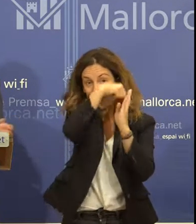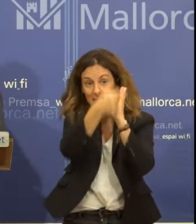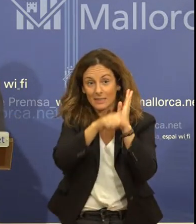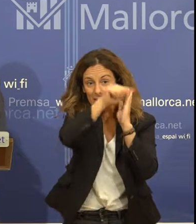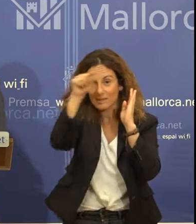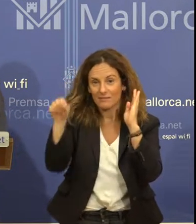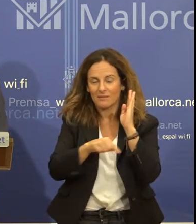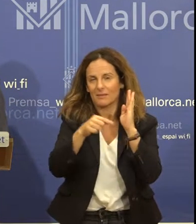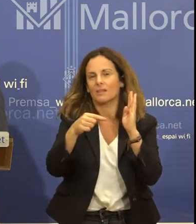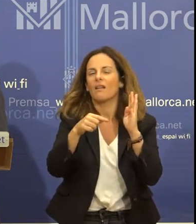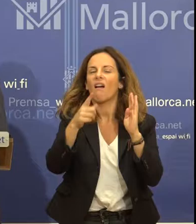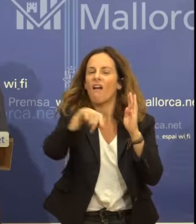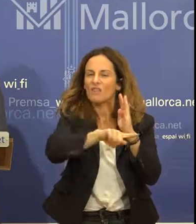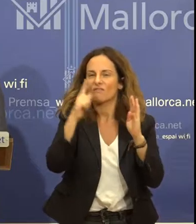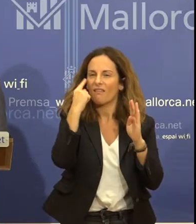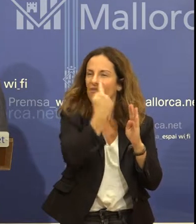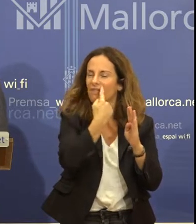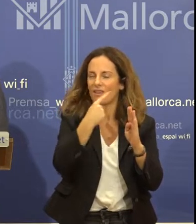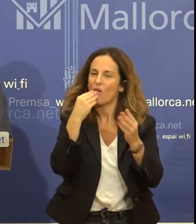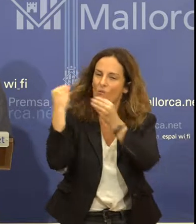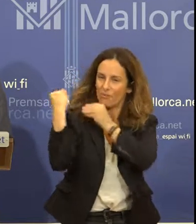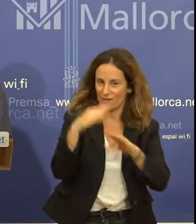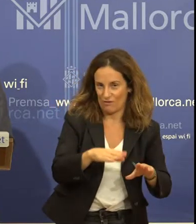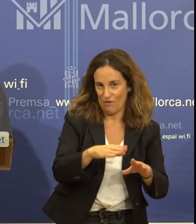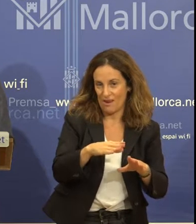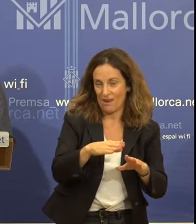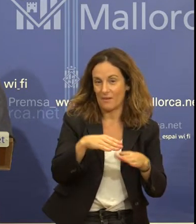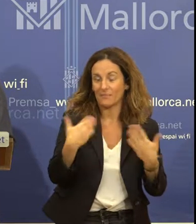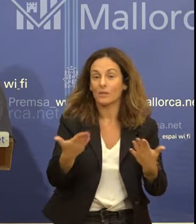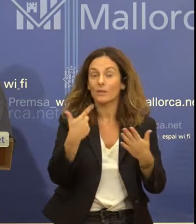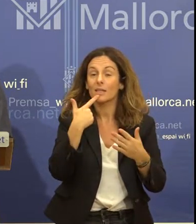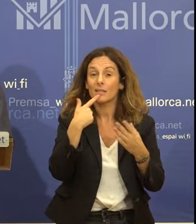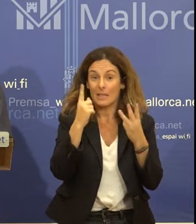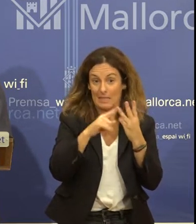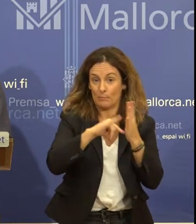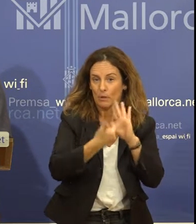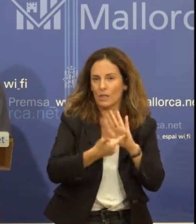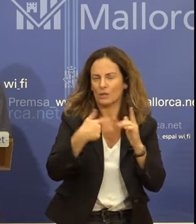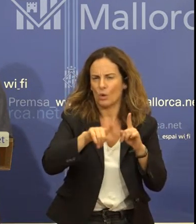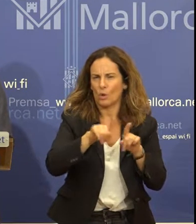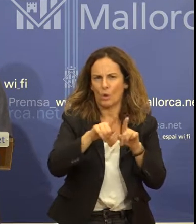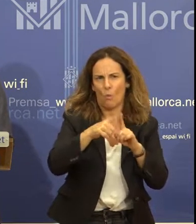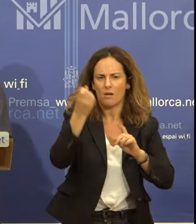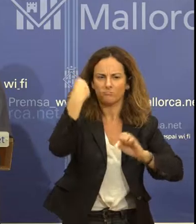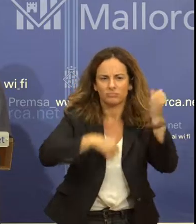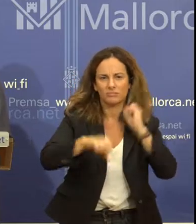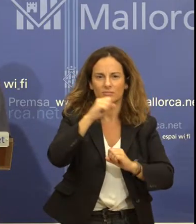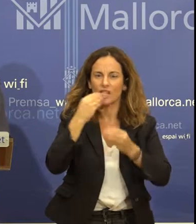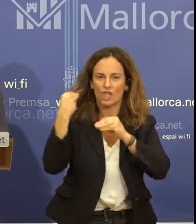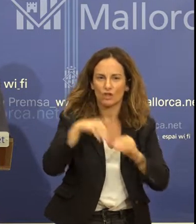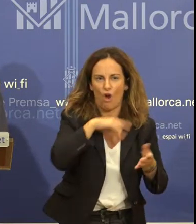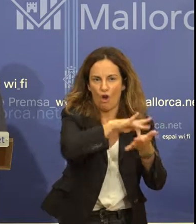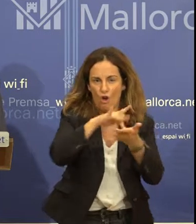projecte proposa la creació o la recreació d'episodis històrics, la reconstrucció de monuments en tecnologia